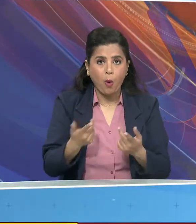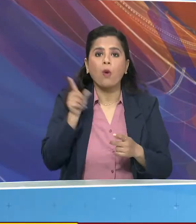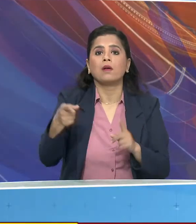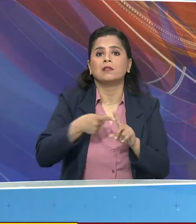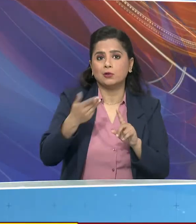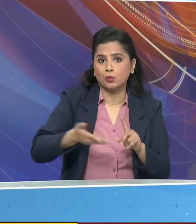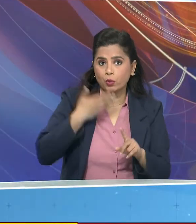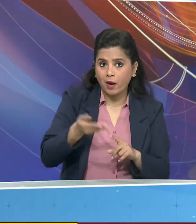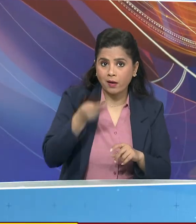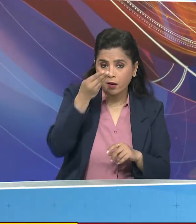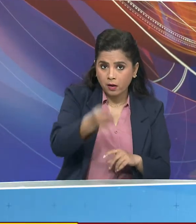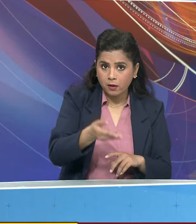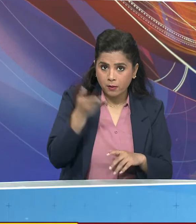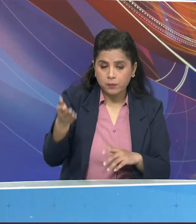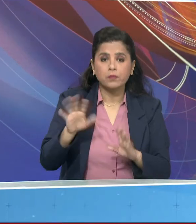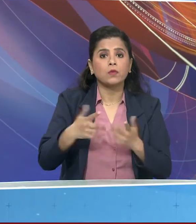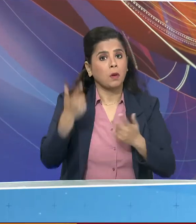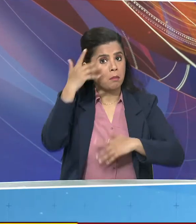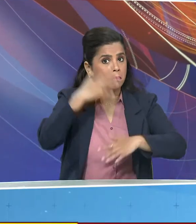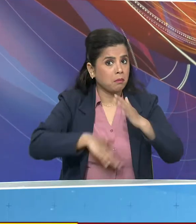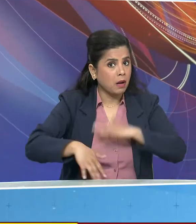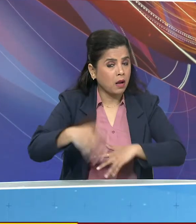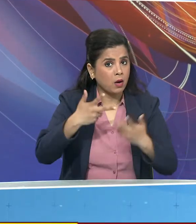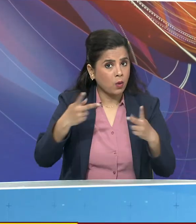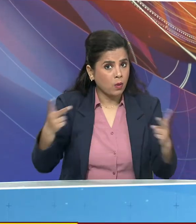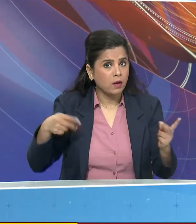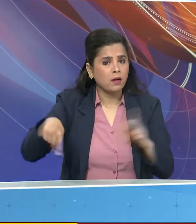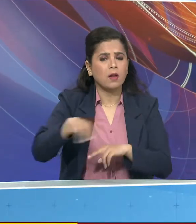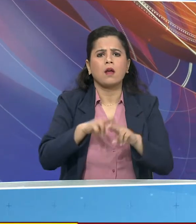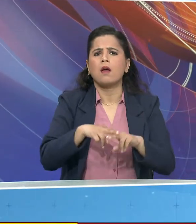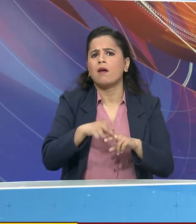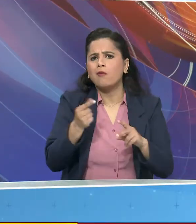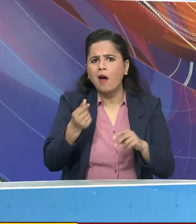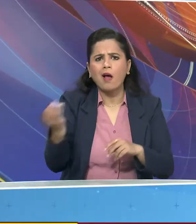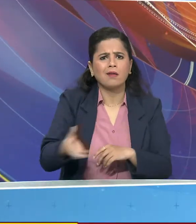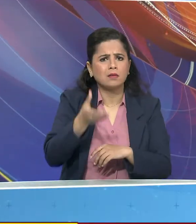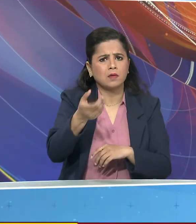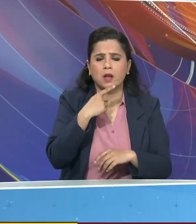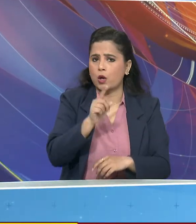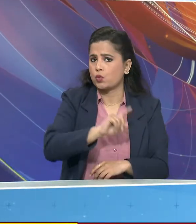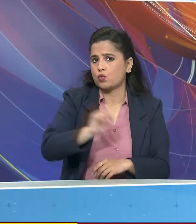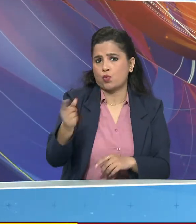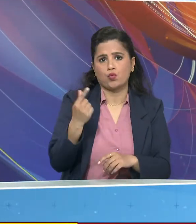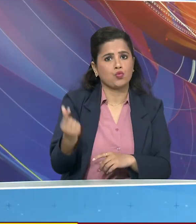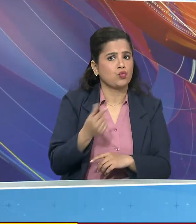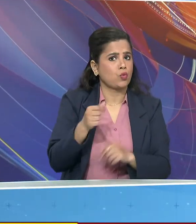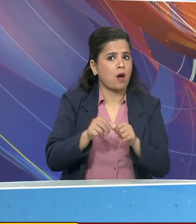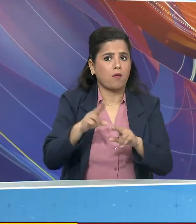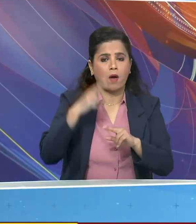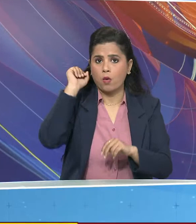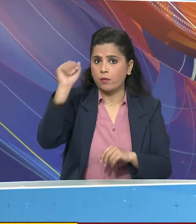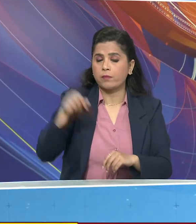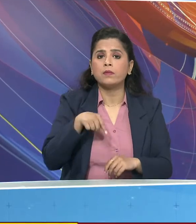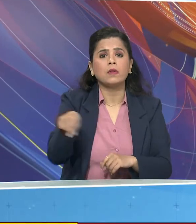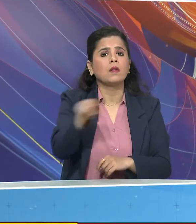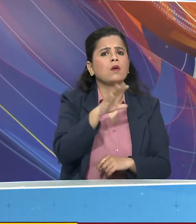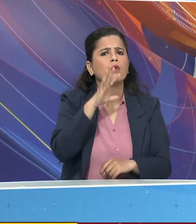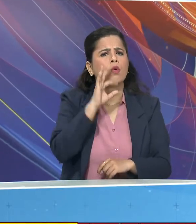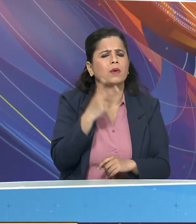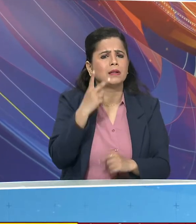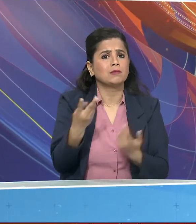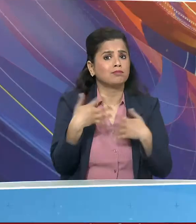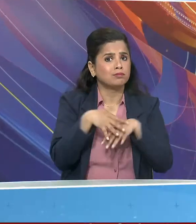प्रशिक्षर देने के लिए योजना बनाने के लिए और विट पोशन के लिए नहीं किया जाना चाहिए उन्होंने असल माइनों में